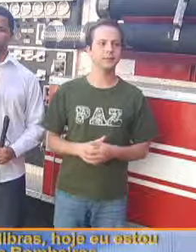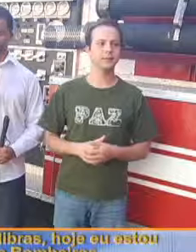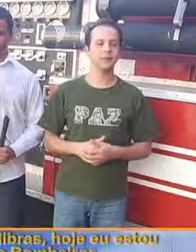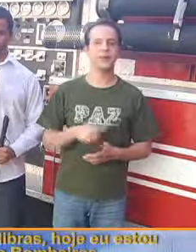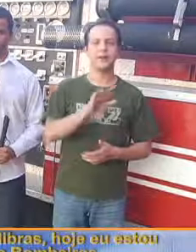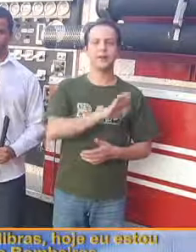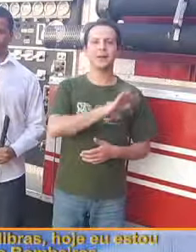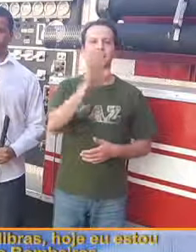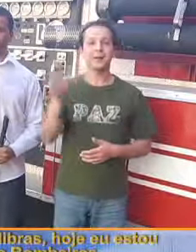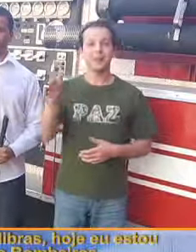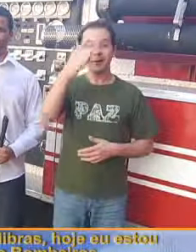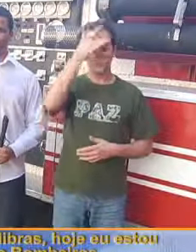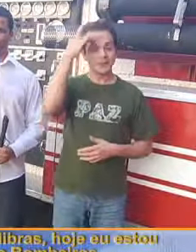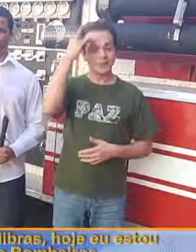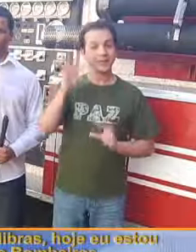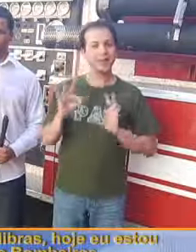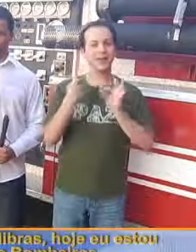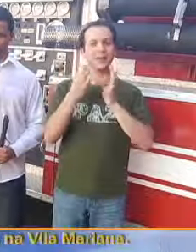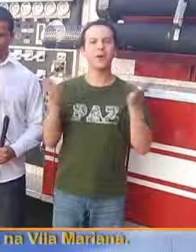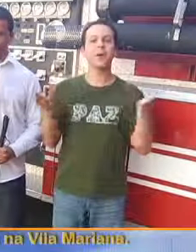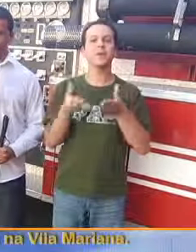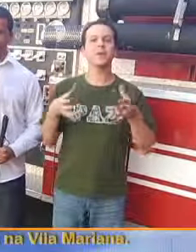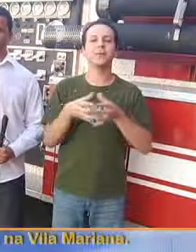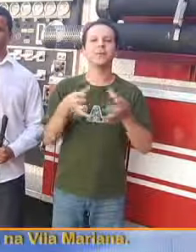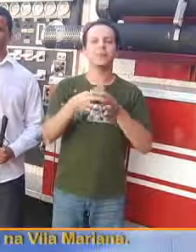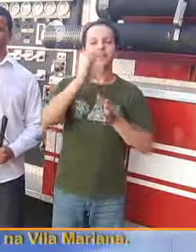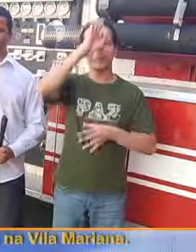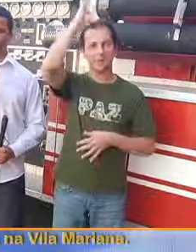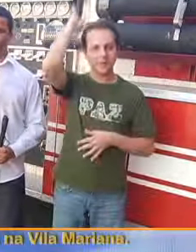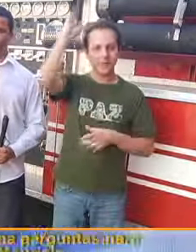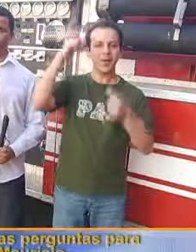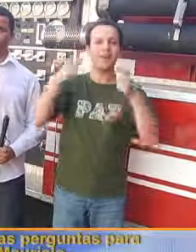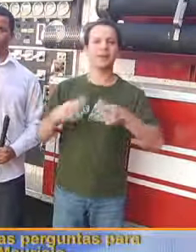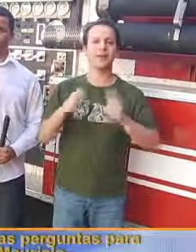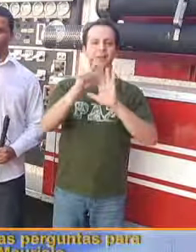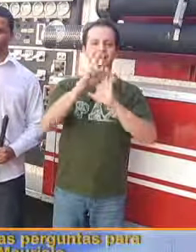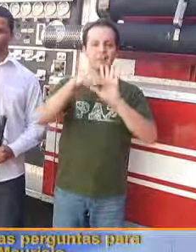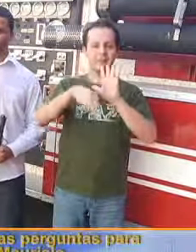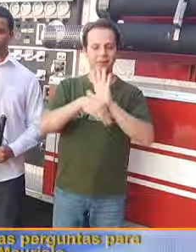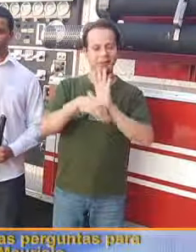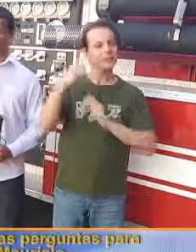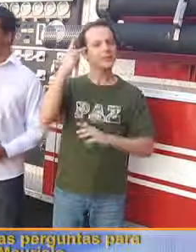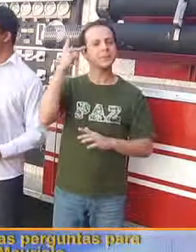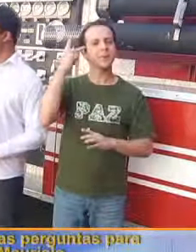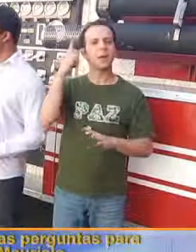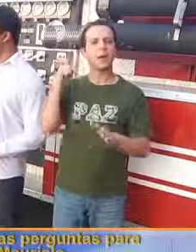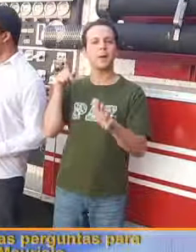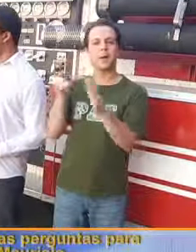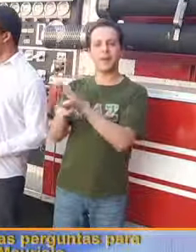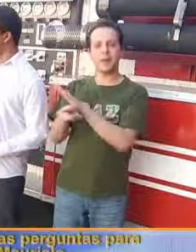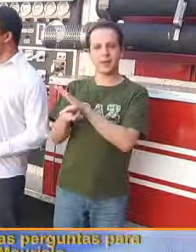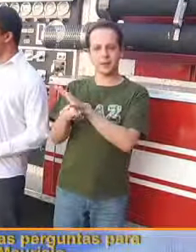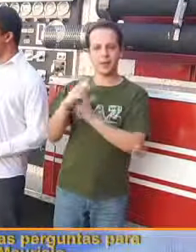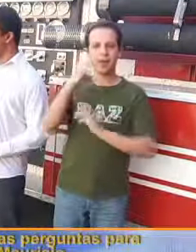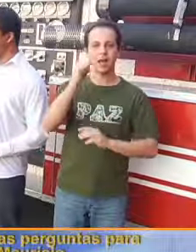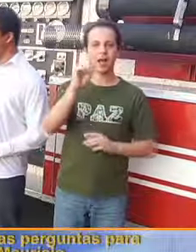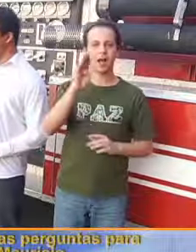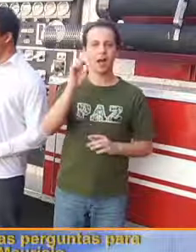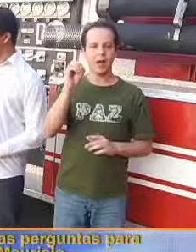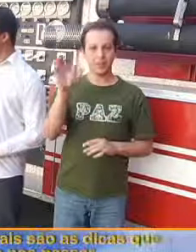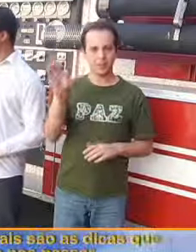Oi pessoal do Telelibras, hoje eu estou no Corpo de Bombeiro em São Paulo, na Vila Mariana e vou fazer algumas perguntas para o Cabo